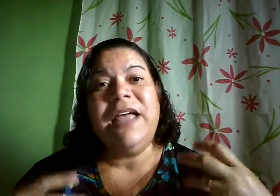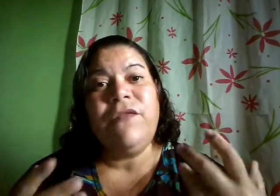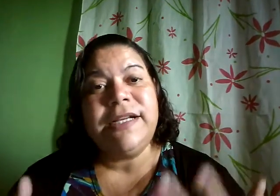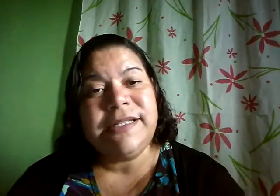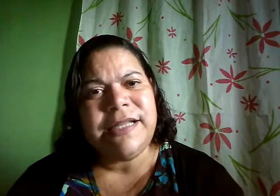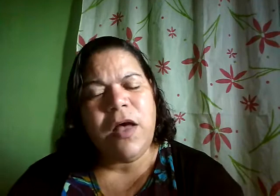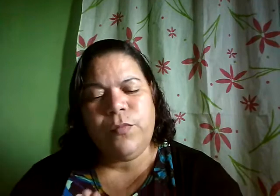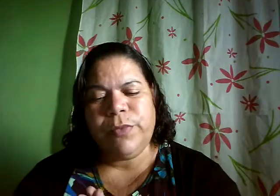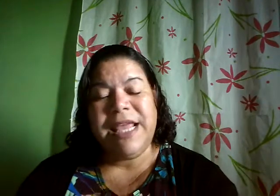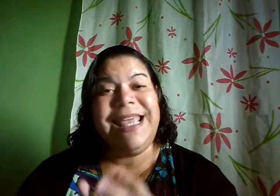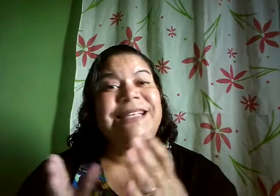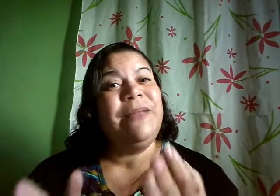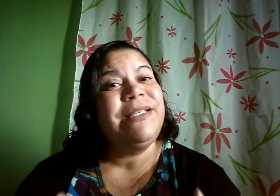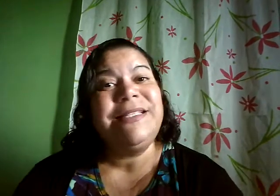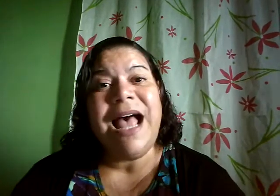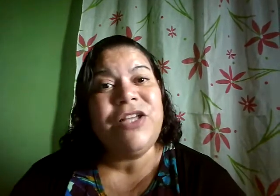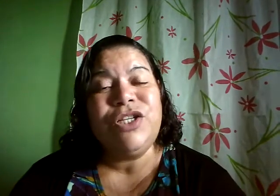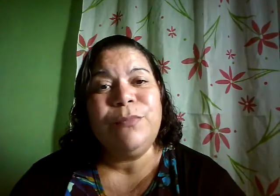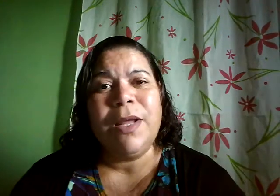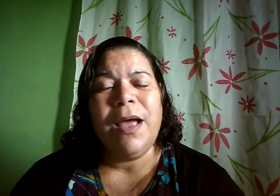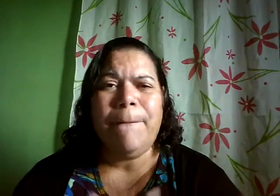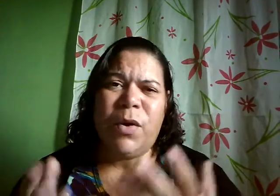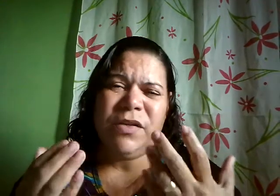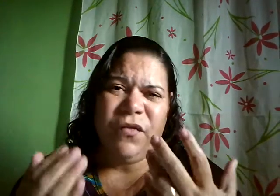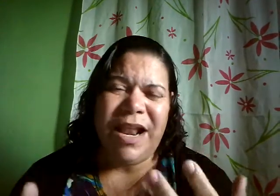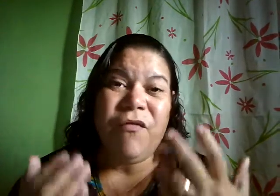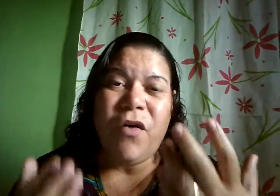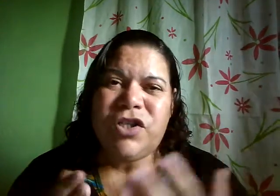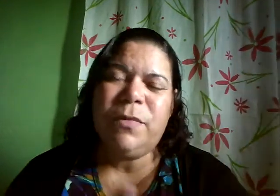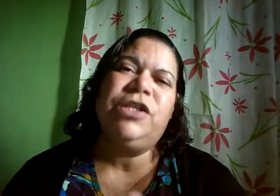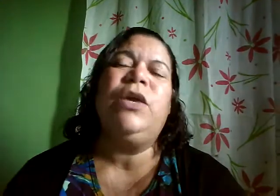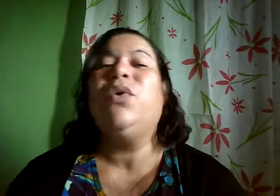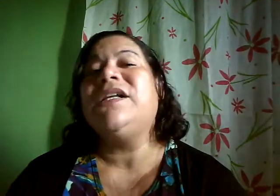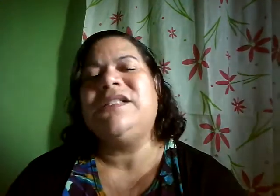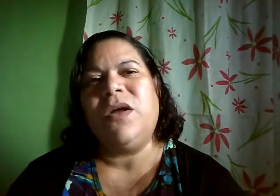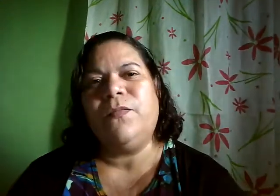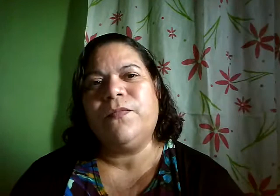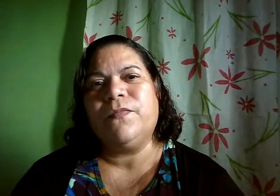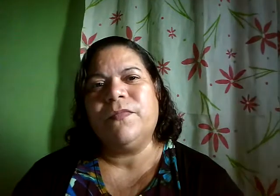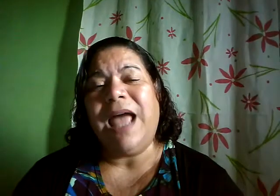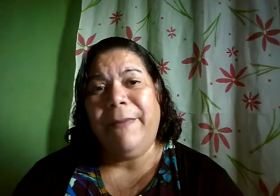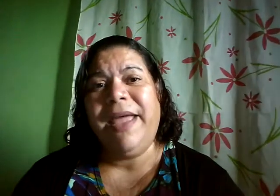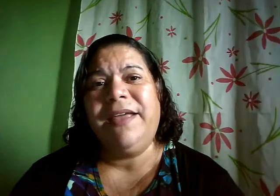reflexão que esta mensagem possa falar fortemente em teu coração amém